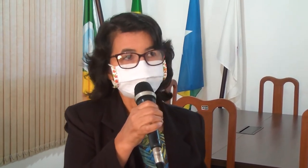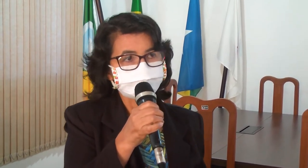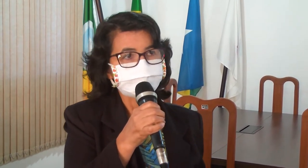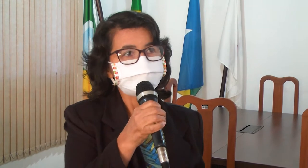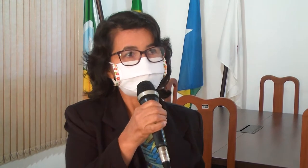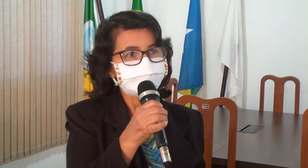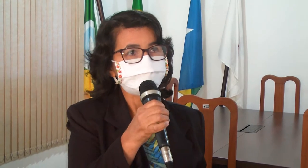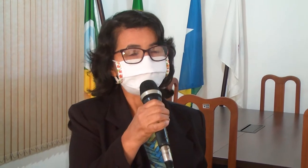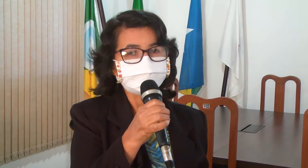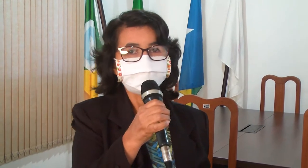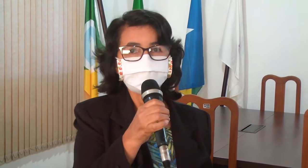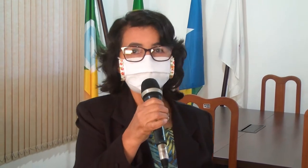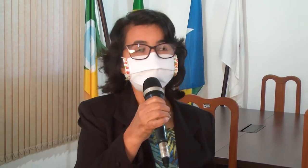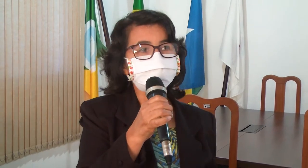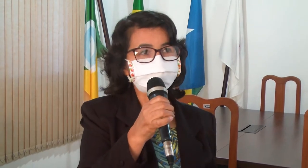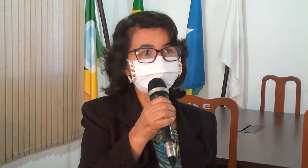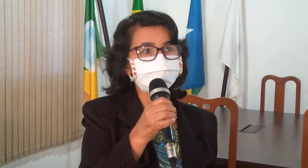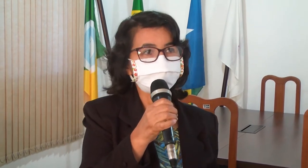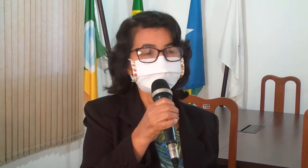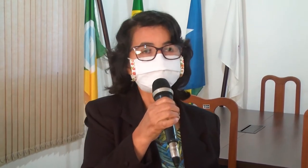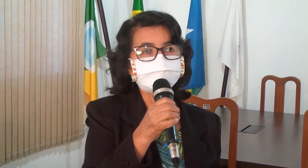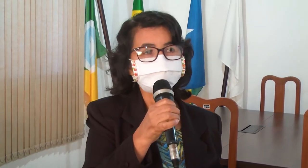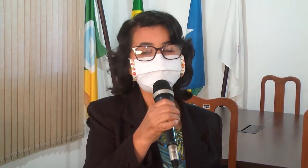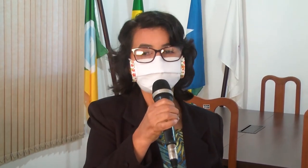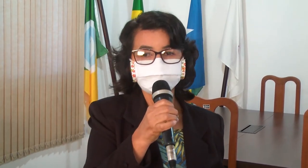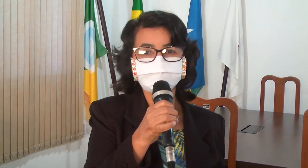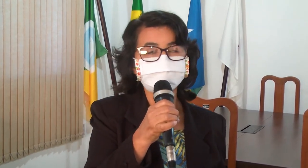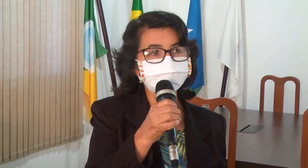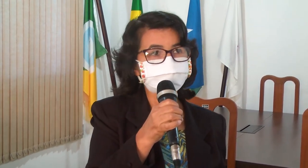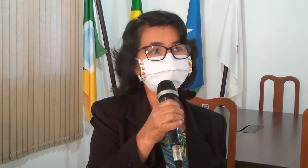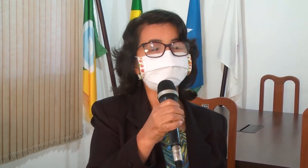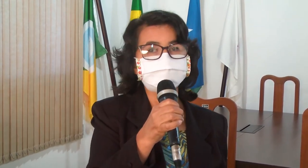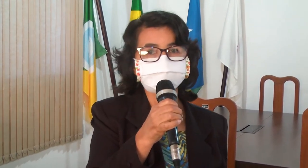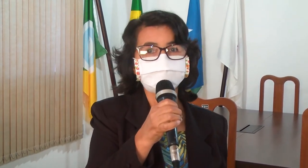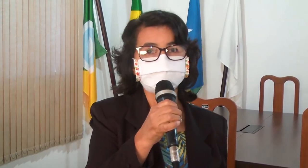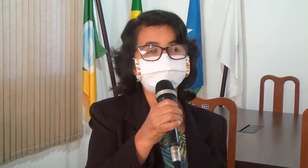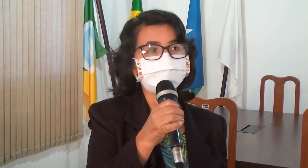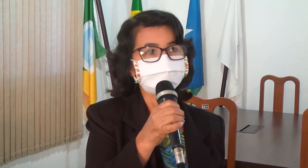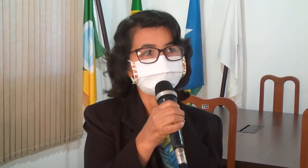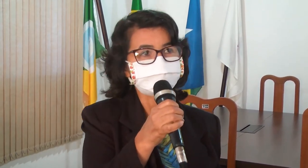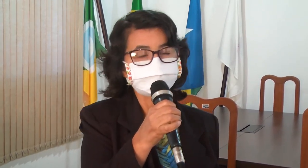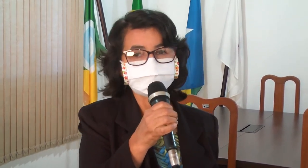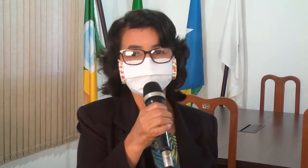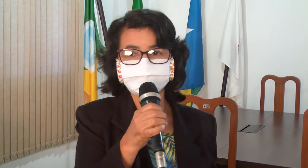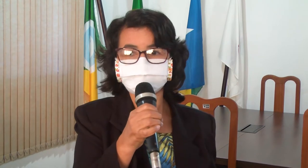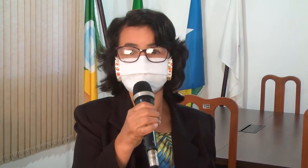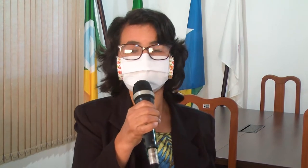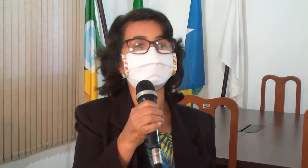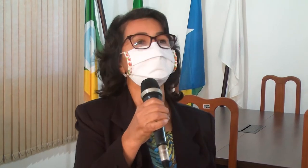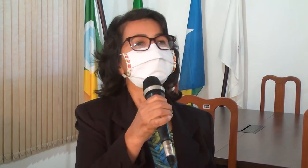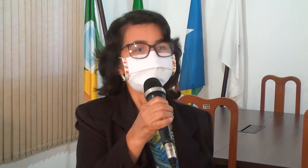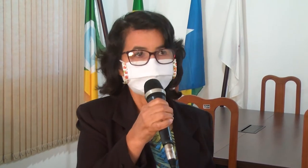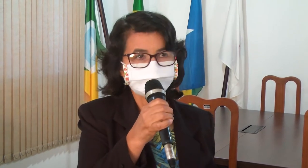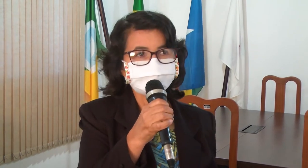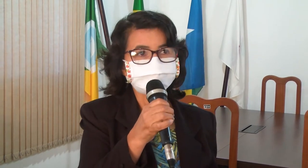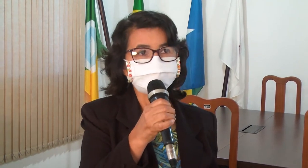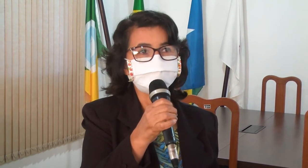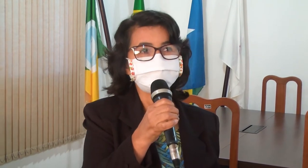análises e ver qual o procedimento mais rápido para que eu possa estar chamando o intérprete para essa casa para dar andamento aos